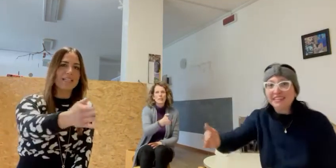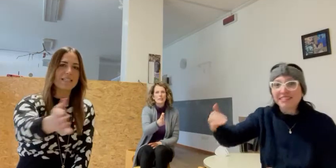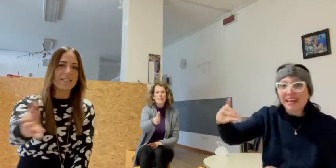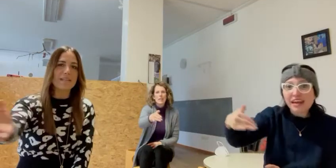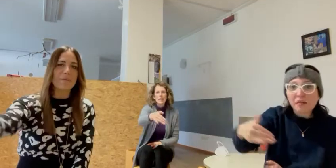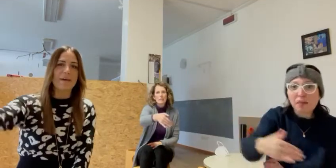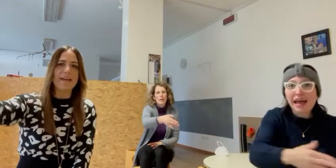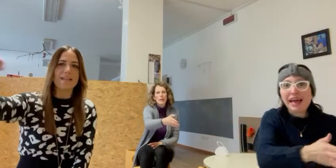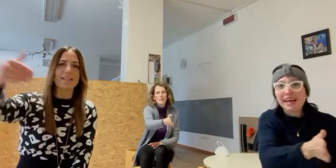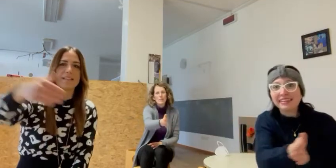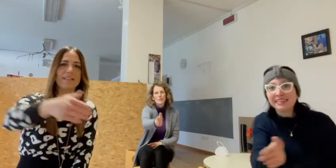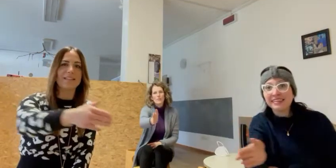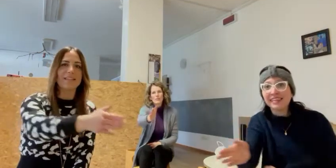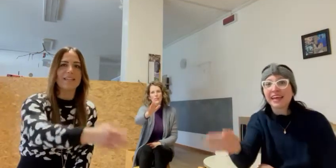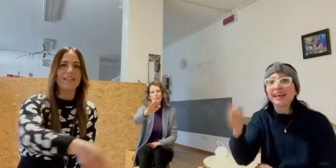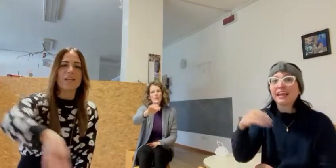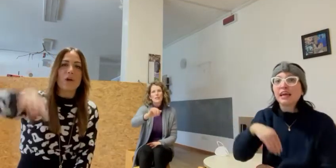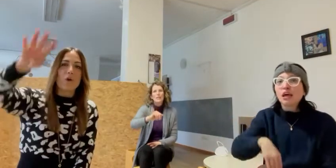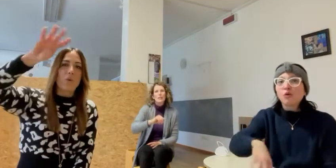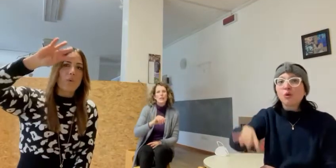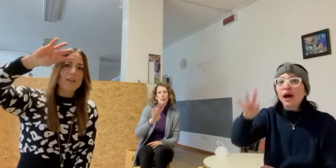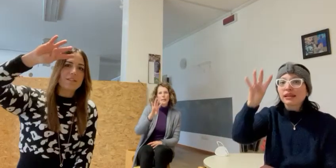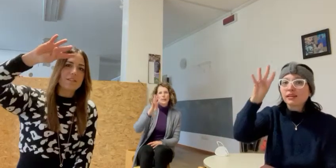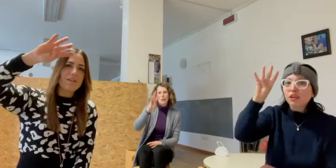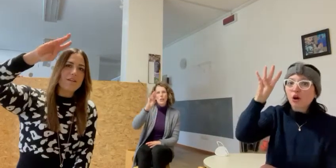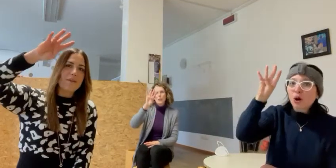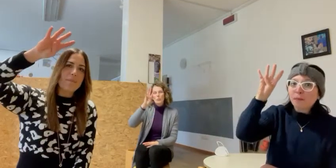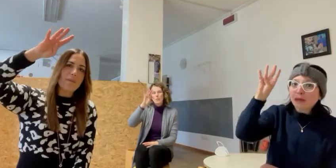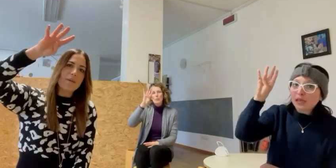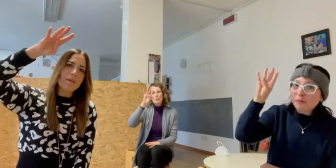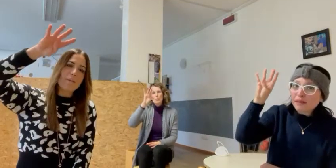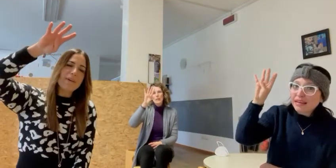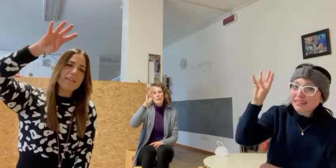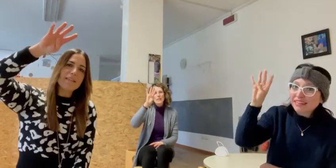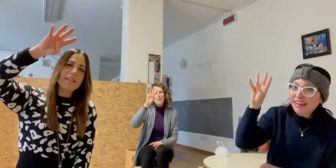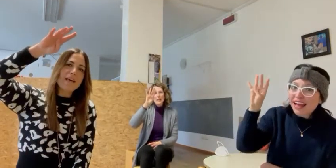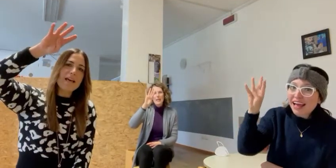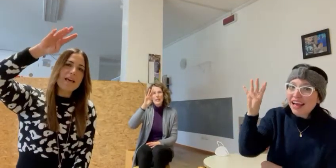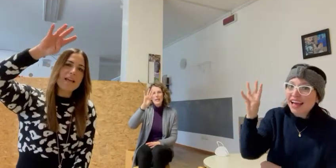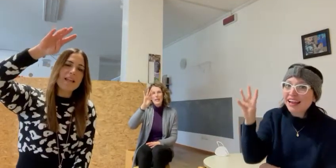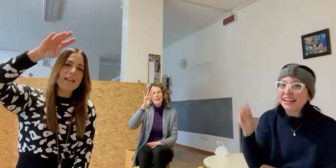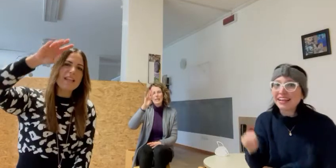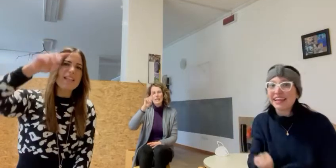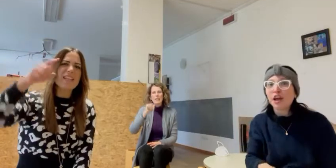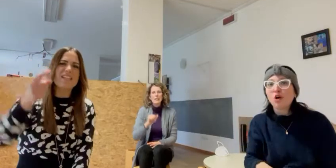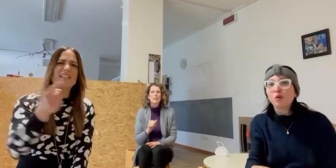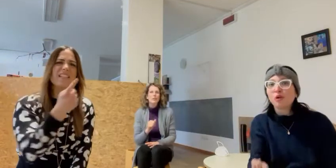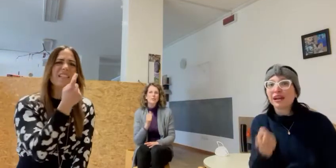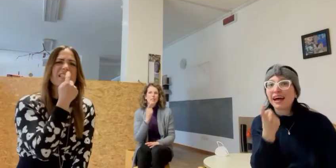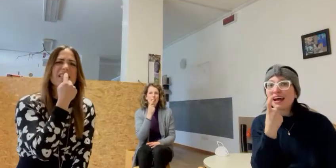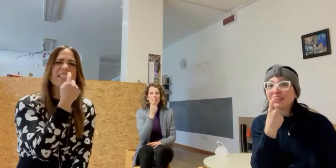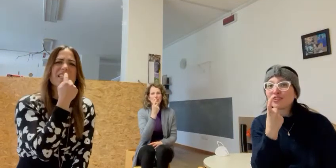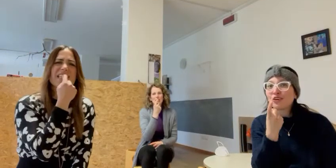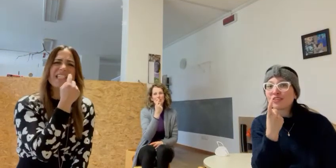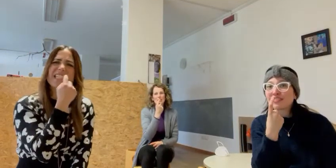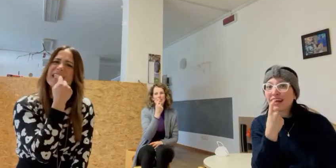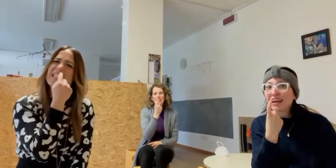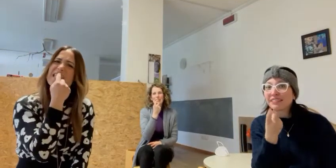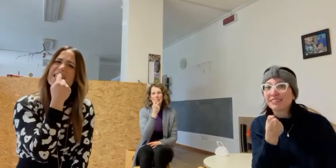serpente Quattro pipistrelli, un ragno senza